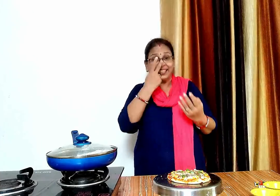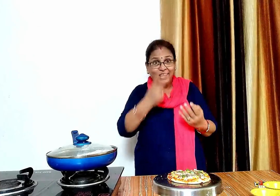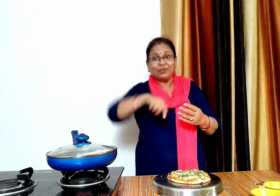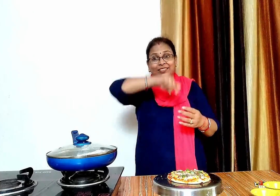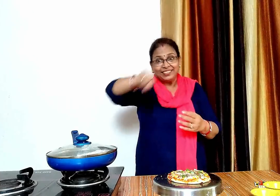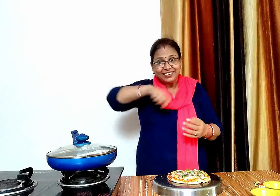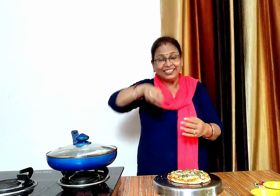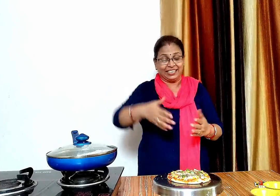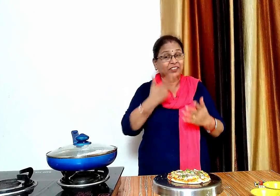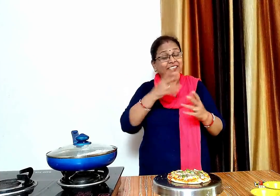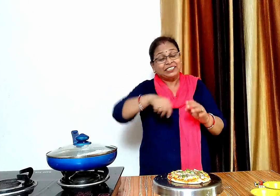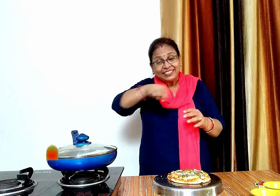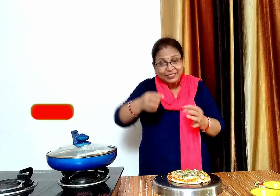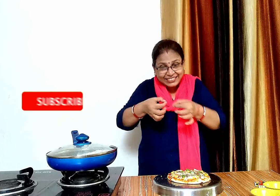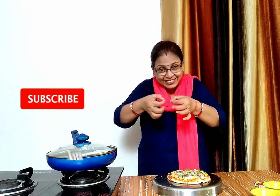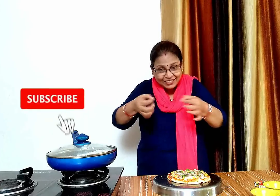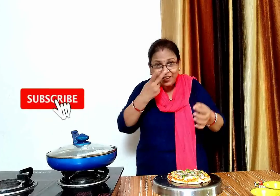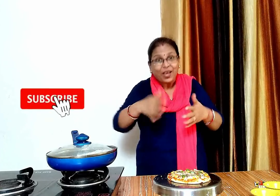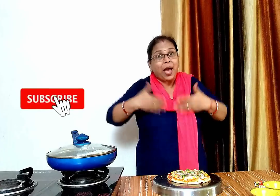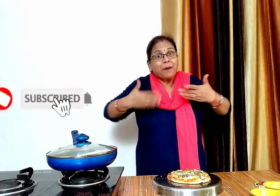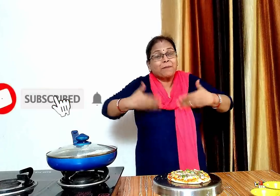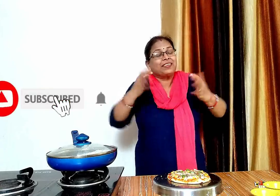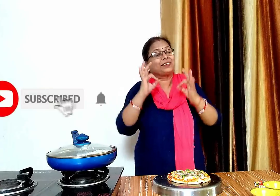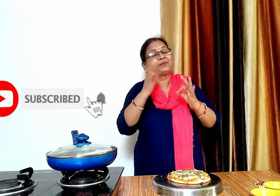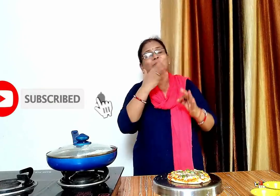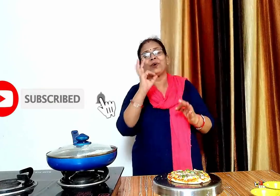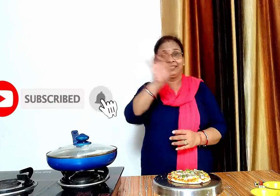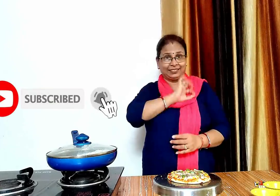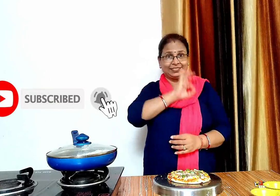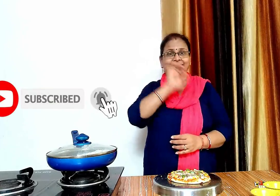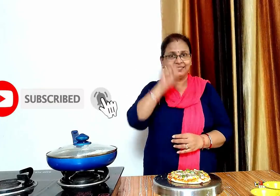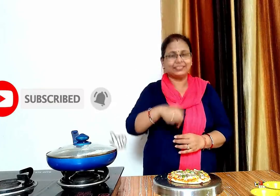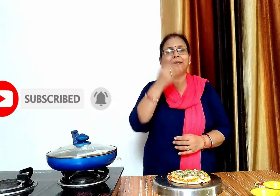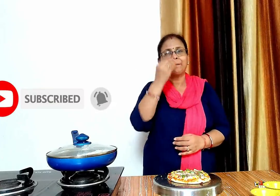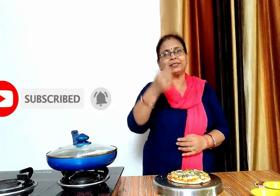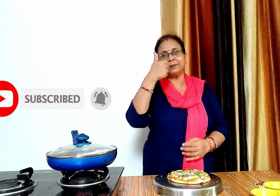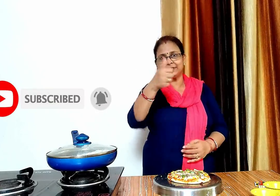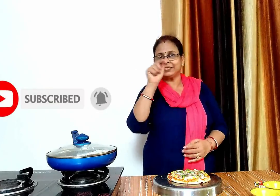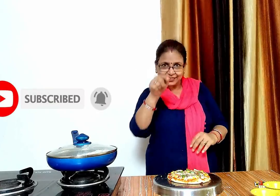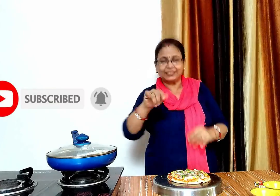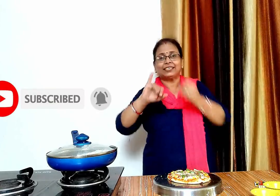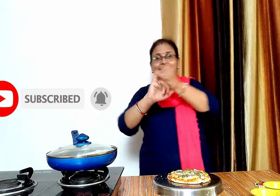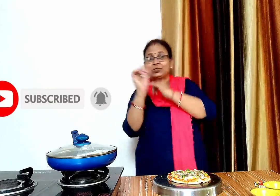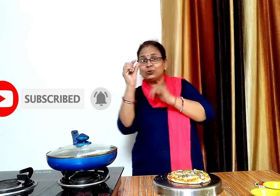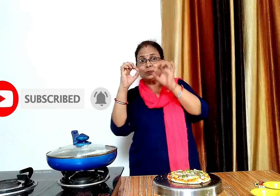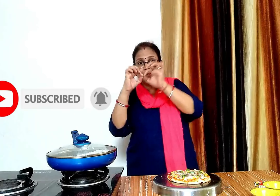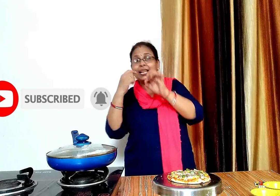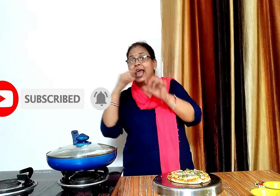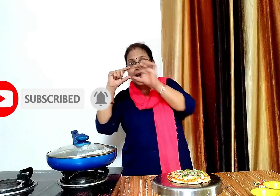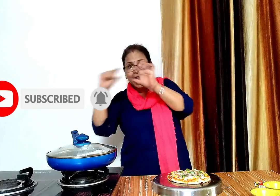जरूर ड्राइ कीजेगा सब खुश हो जाएगे अगर आपको मेरी वीडियो पसंद आई हो तो इस वीडियो को लाइक और चैनल को सब्स्ट्राइब करना ना भूले